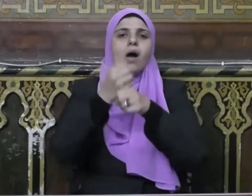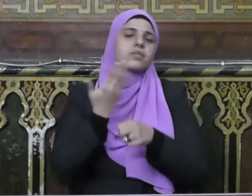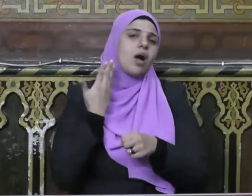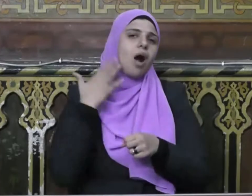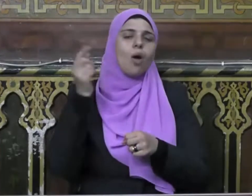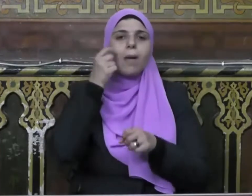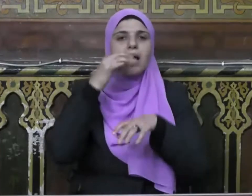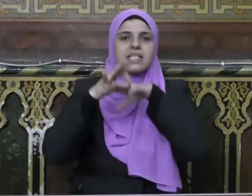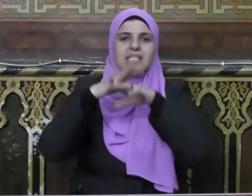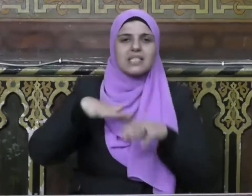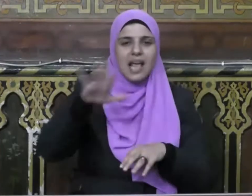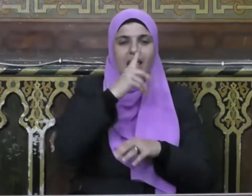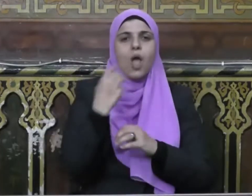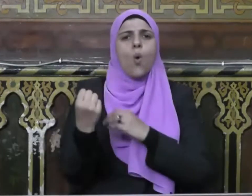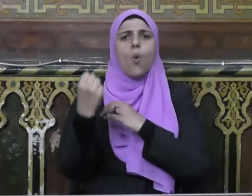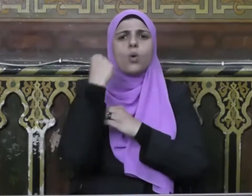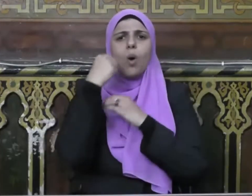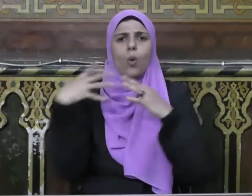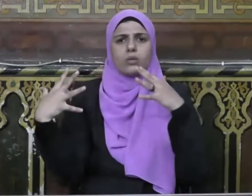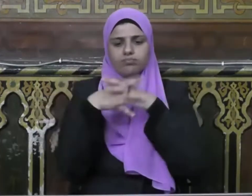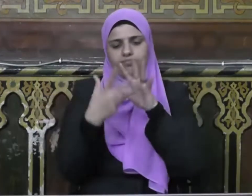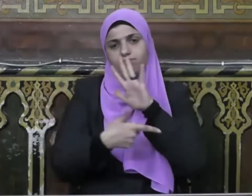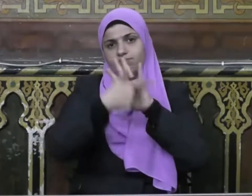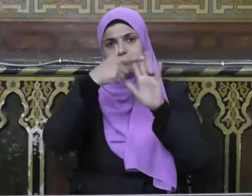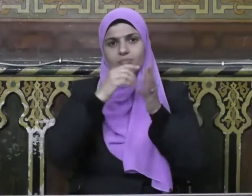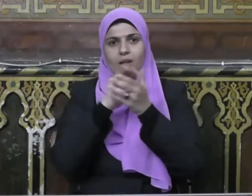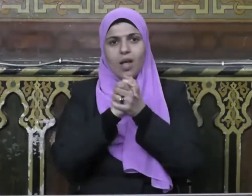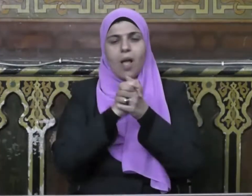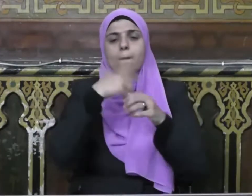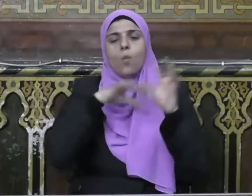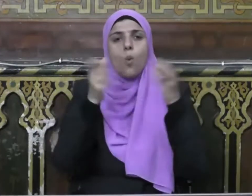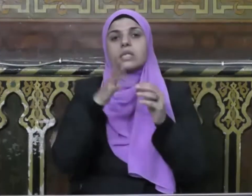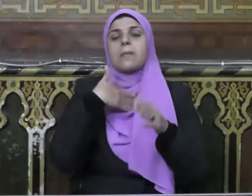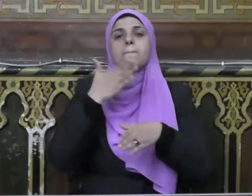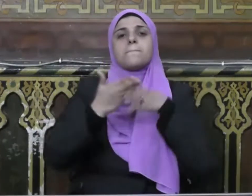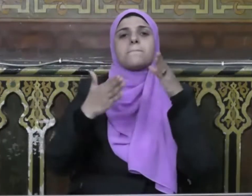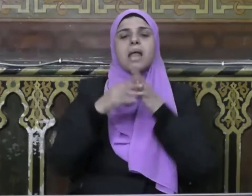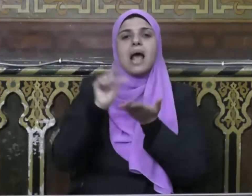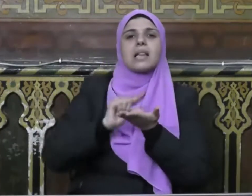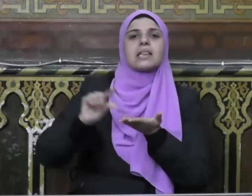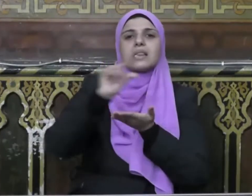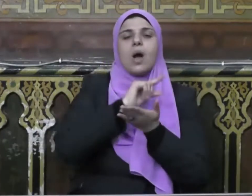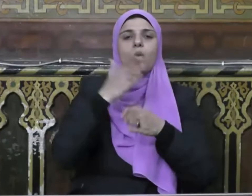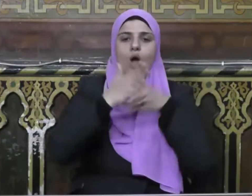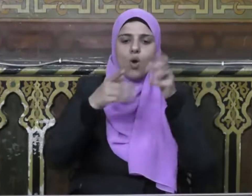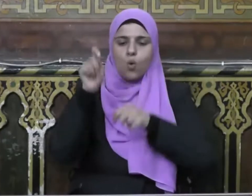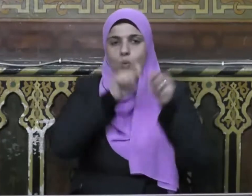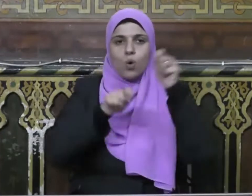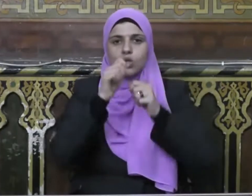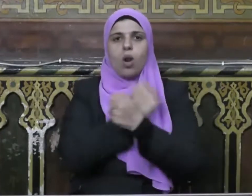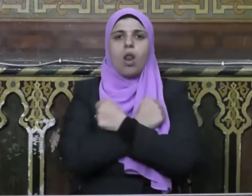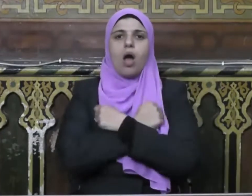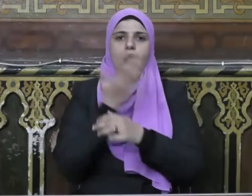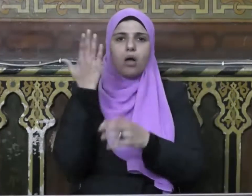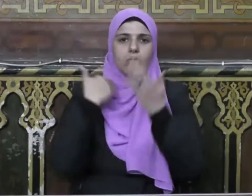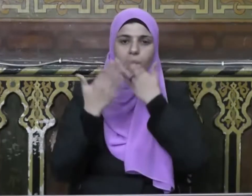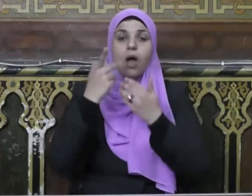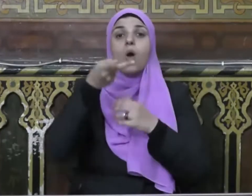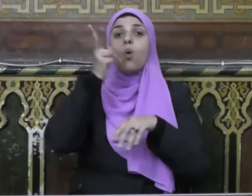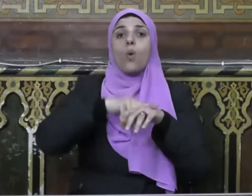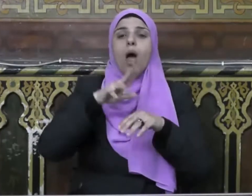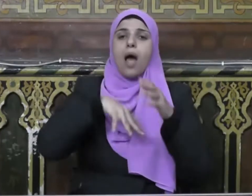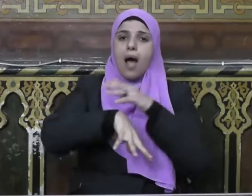حفظ الكرامة الإنسانية وتقوية اللحمة الوطنية لبناء الدولة وصنع الحدارة